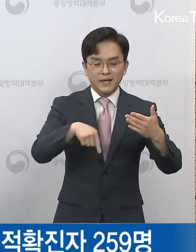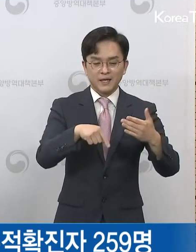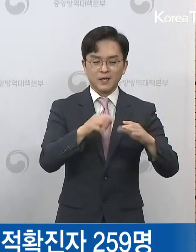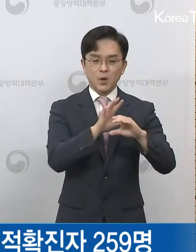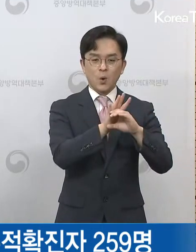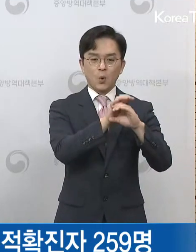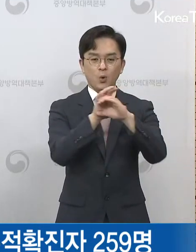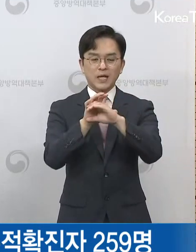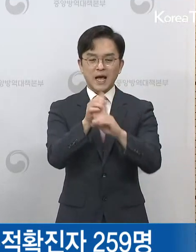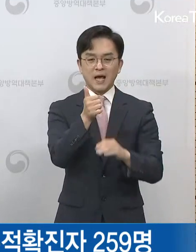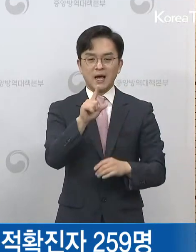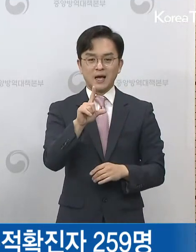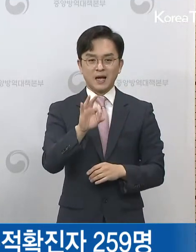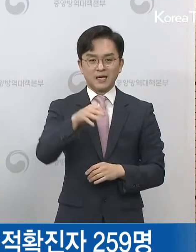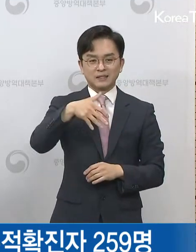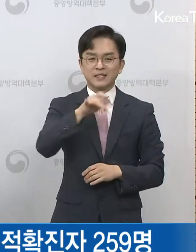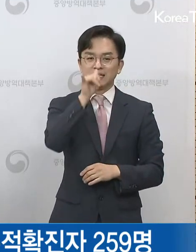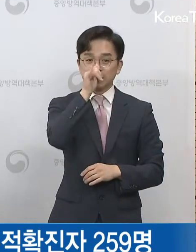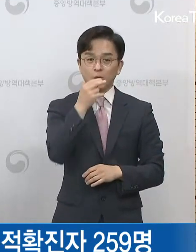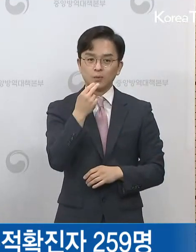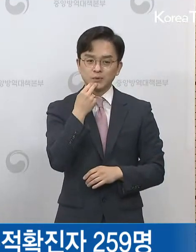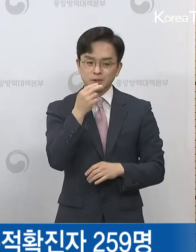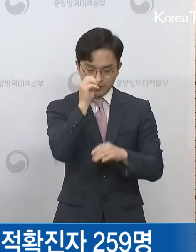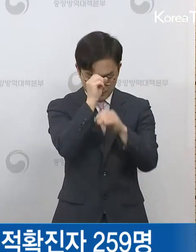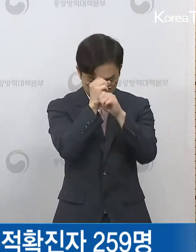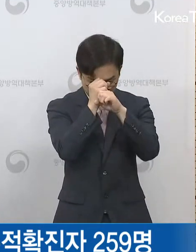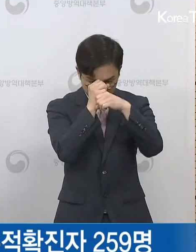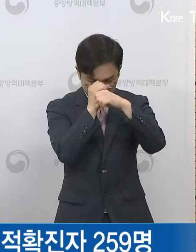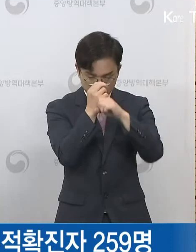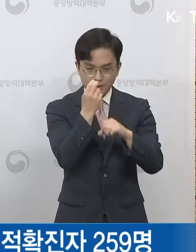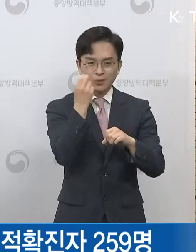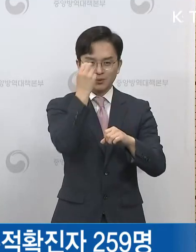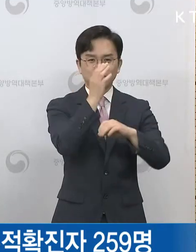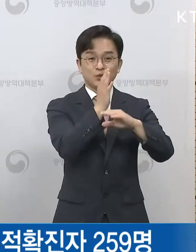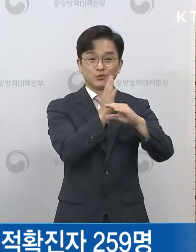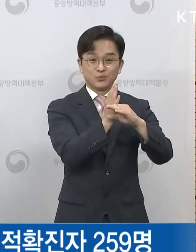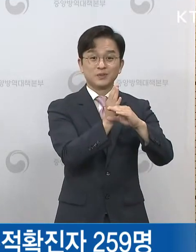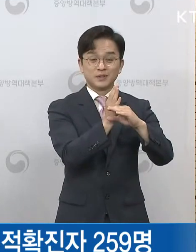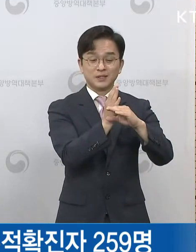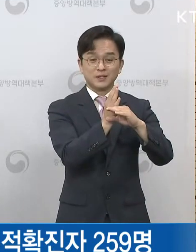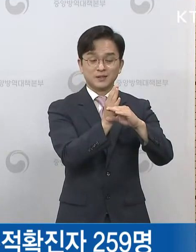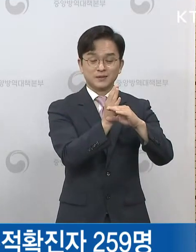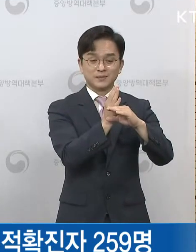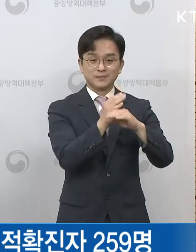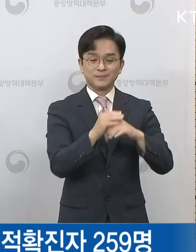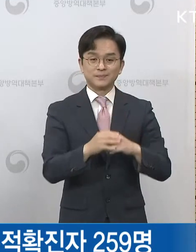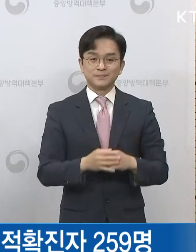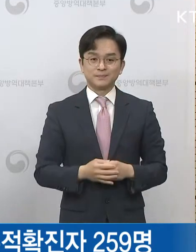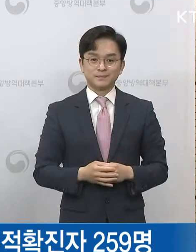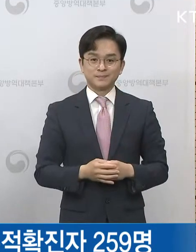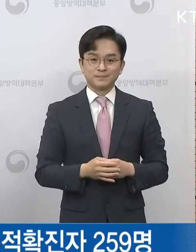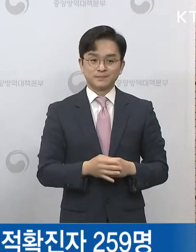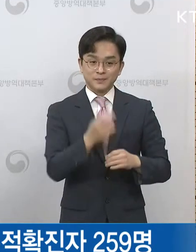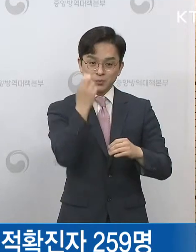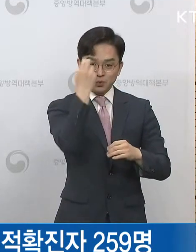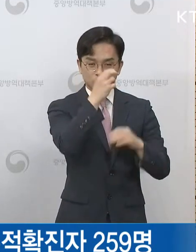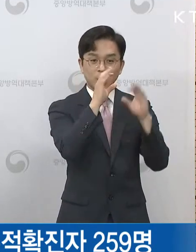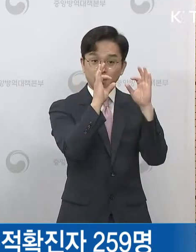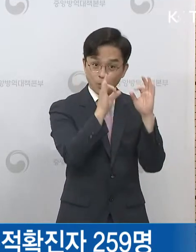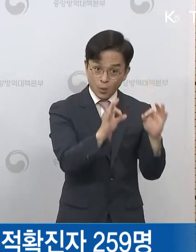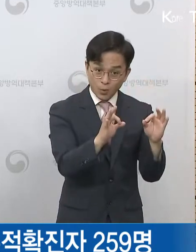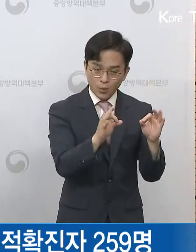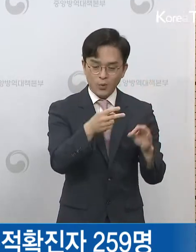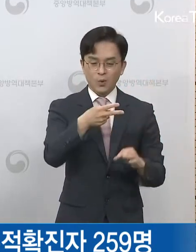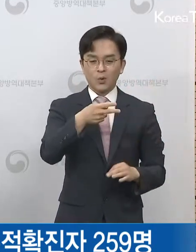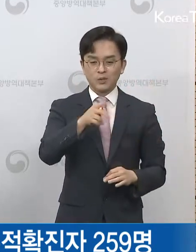검사가 완료된 후에 전문가들의 사례 검토를 통해 다기간 염증증후군에 해당하는지의 여부에